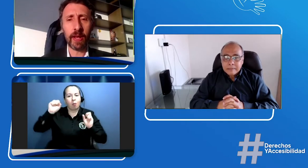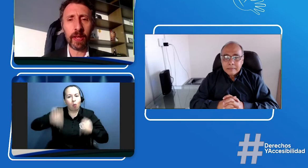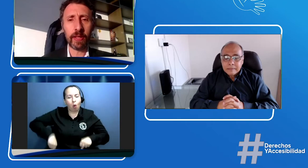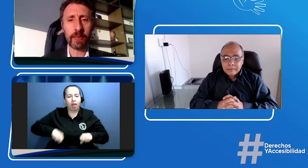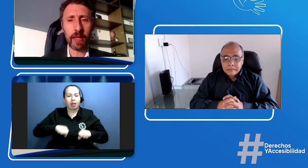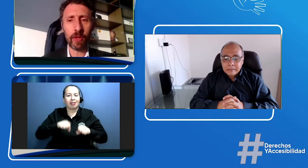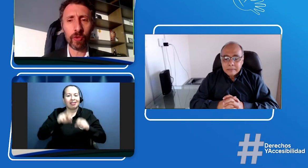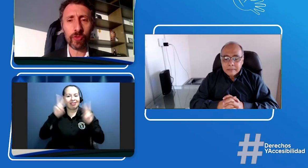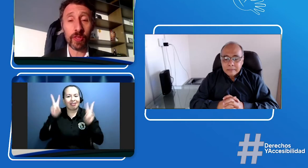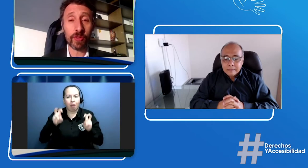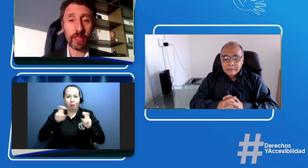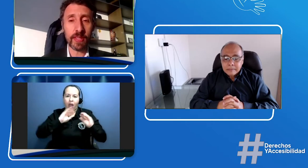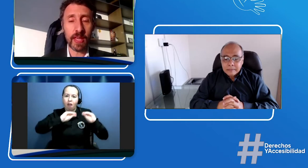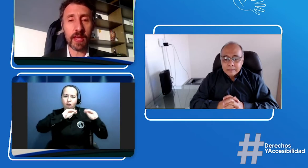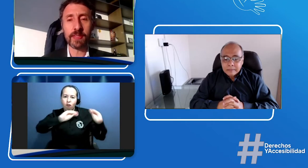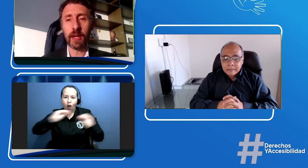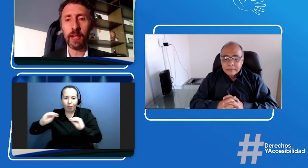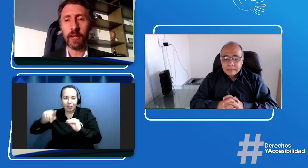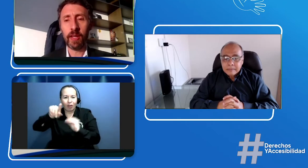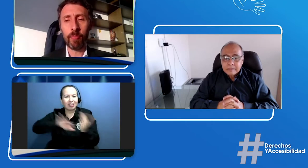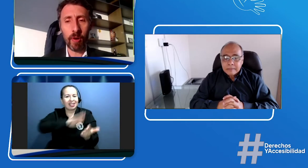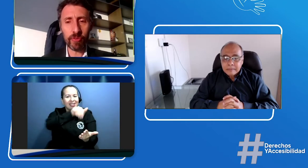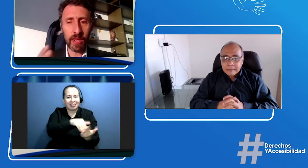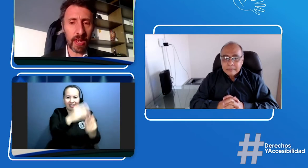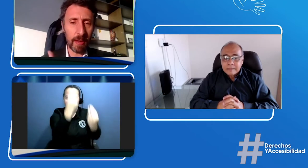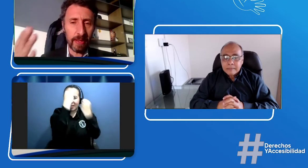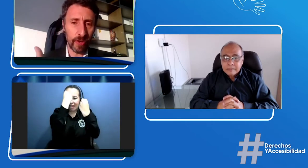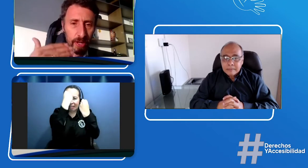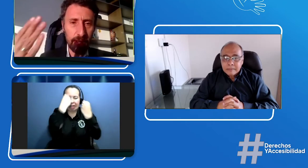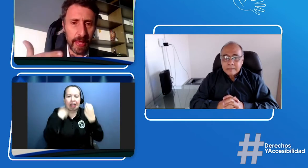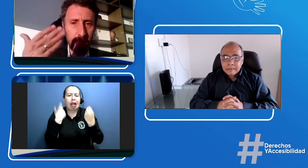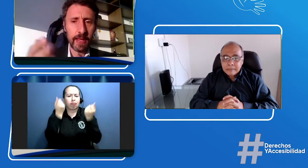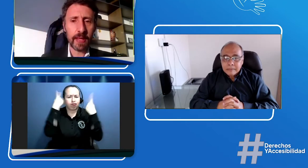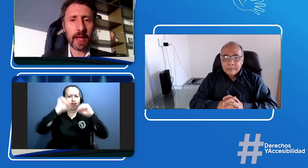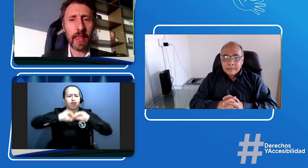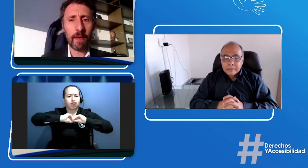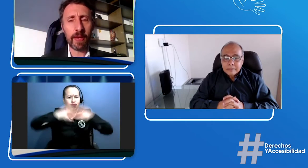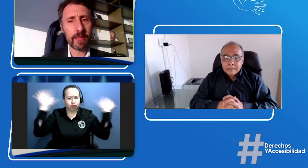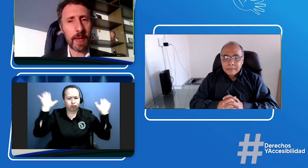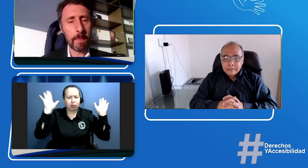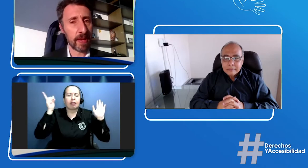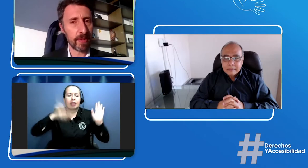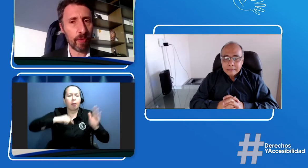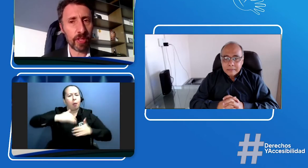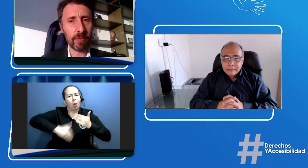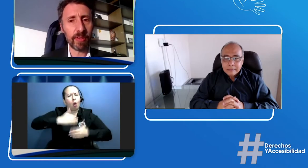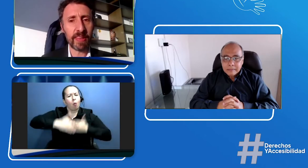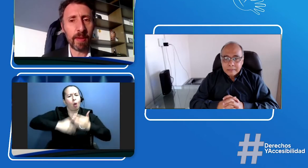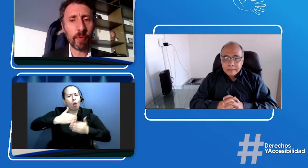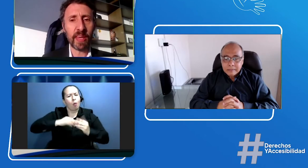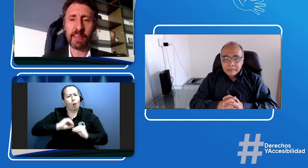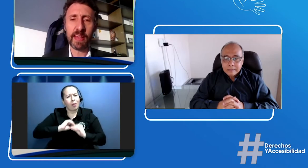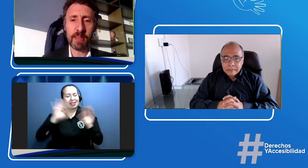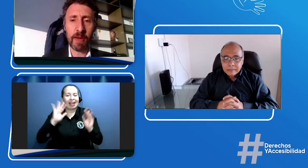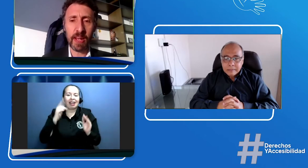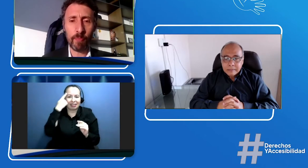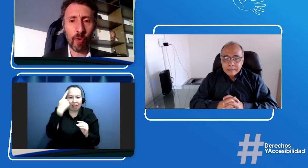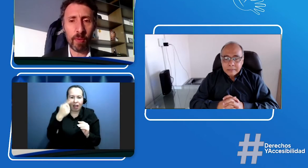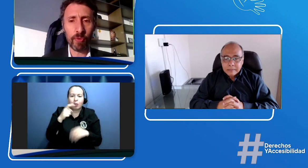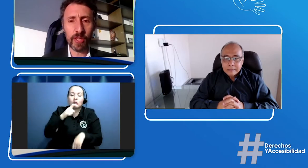los centros de enseñanza y podamos tener la mayor claridad cada vez más recordemos el tiempo que está allí para que podamos tener